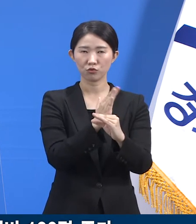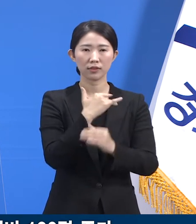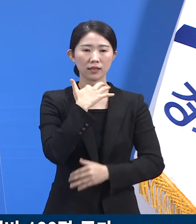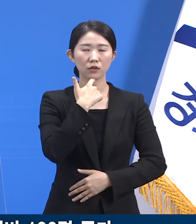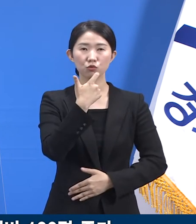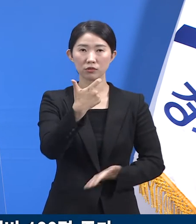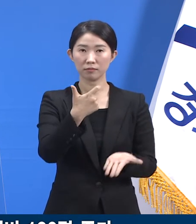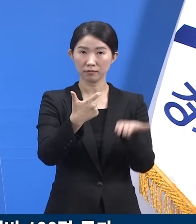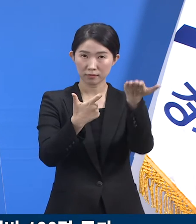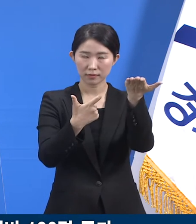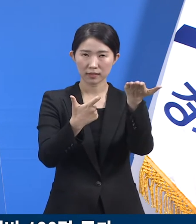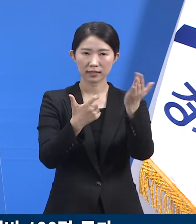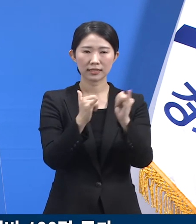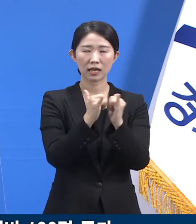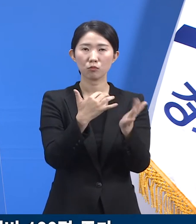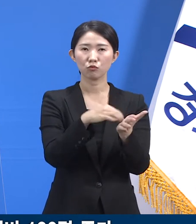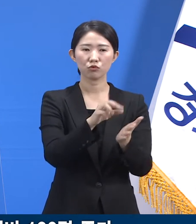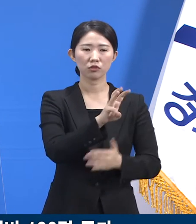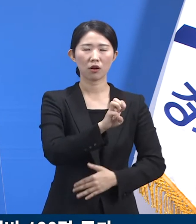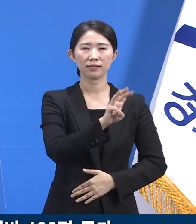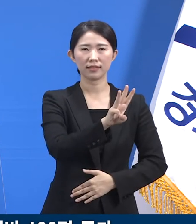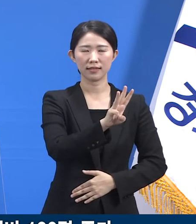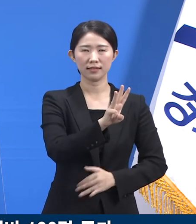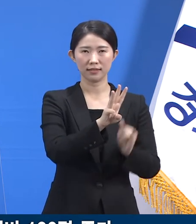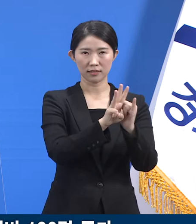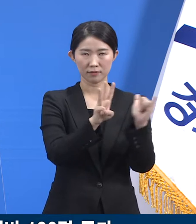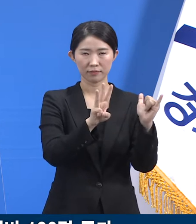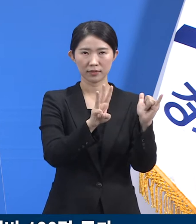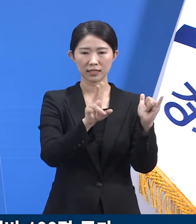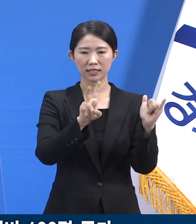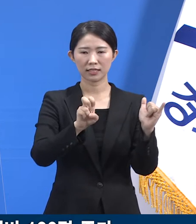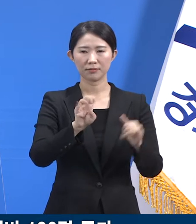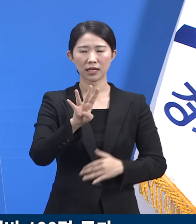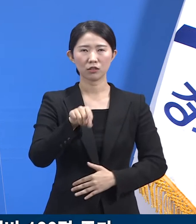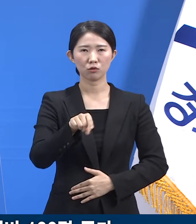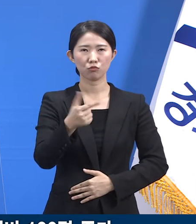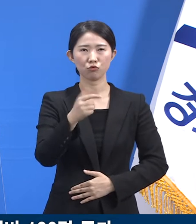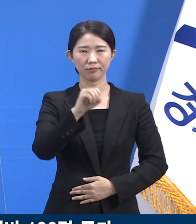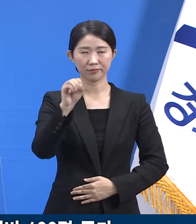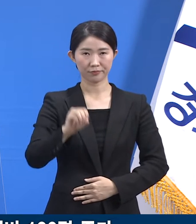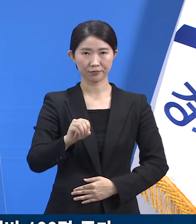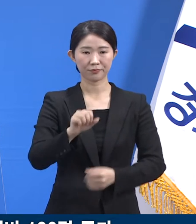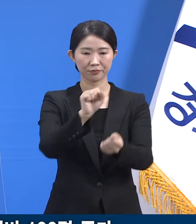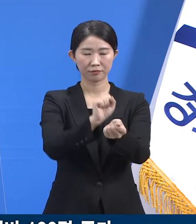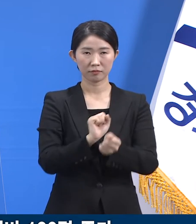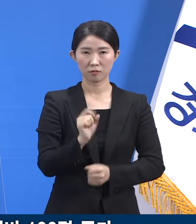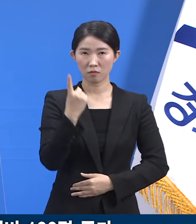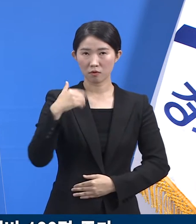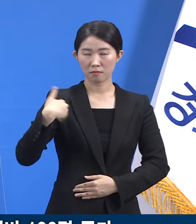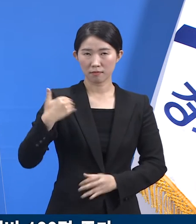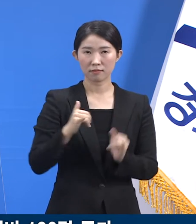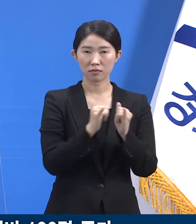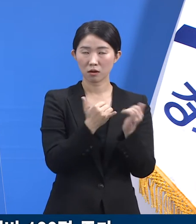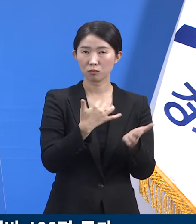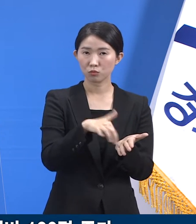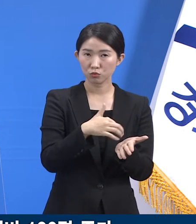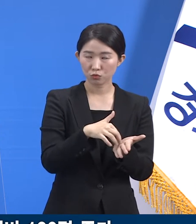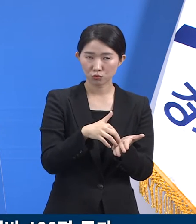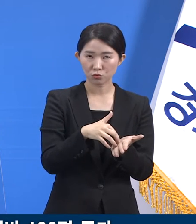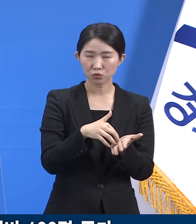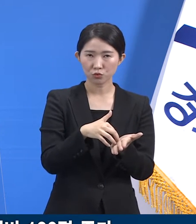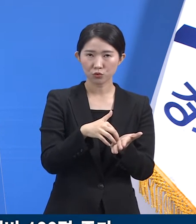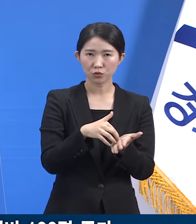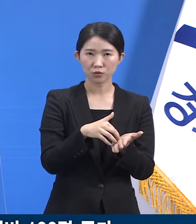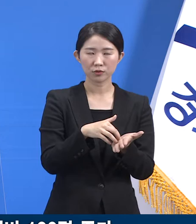고령자는 33명으로 24.6%를 차지합니다. 감염 경로를 알 수 없는 확진자는 36